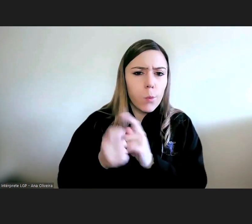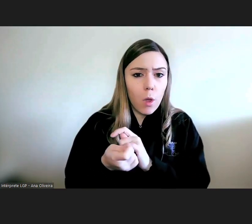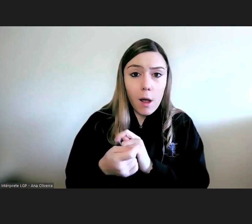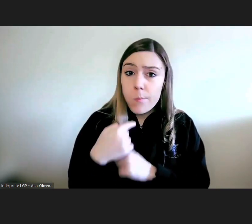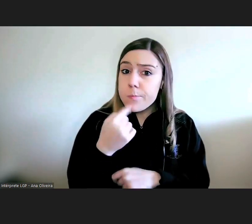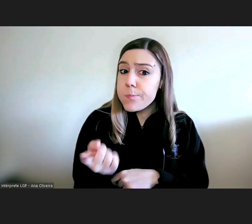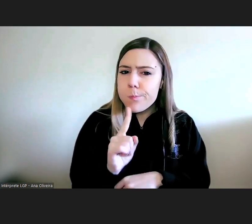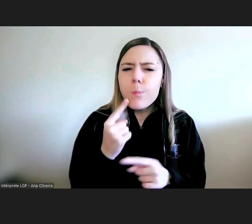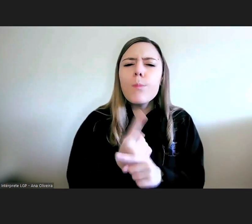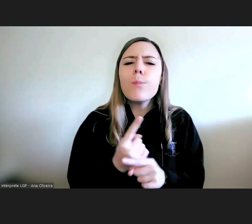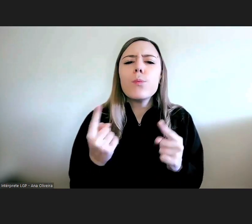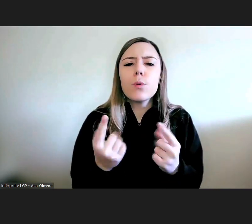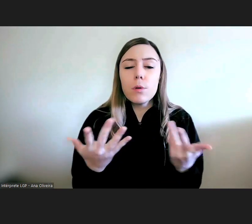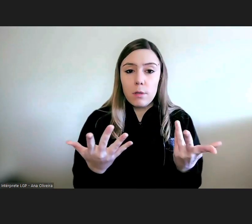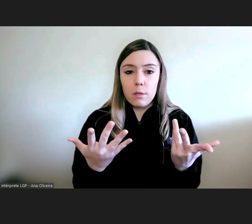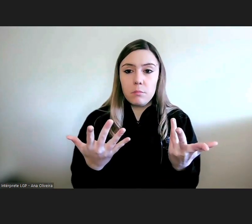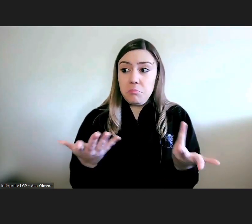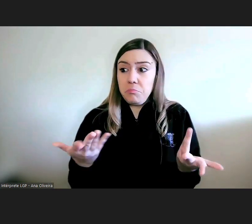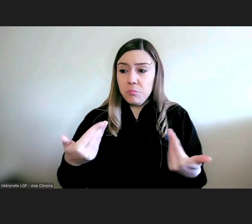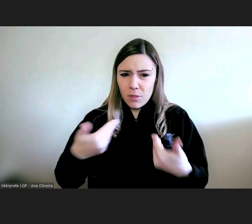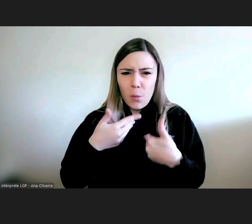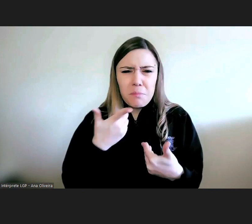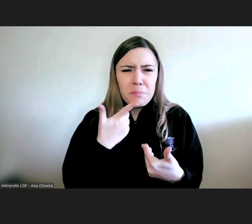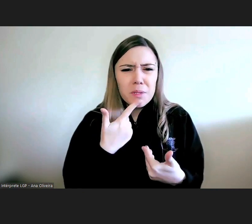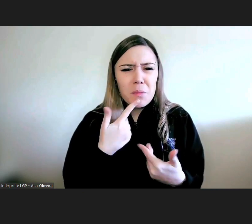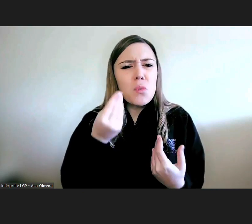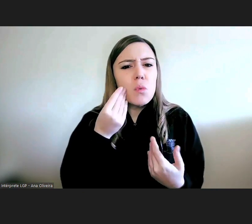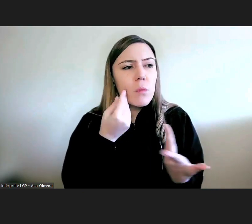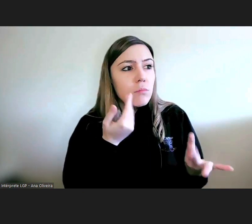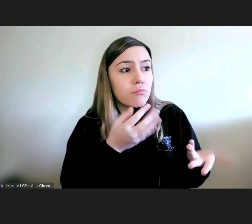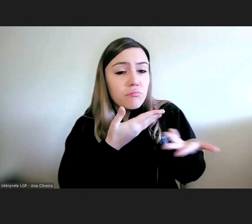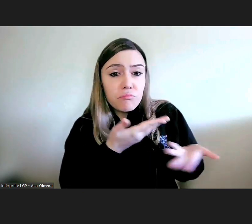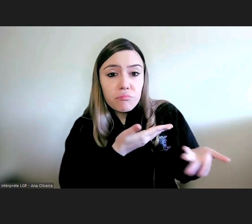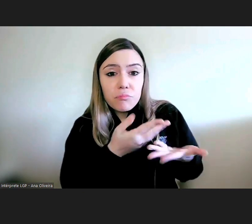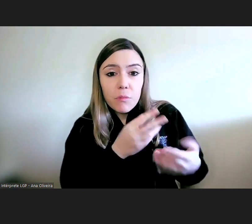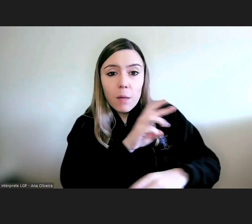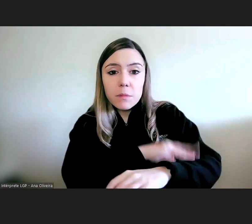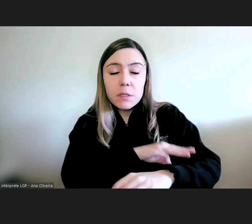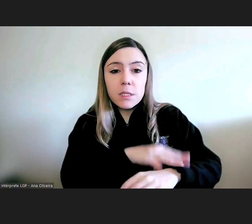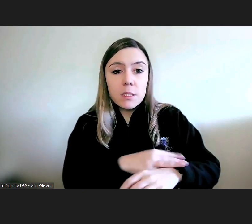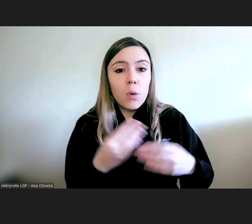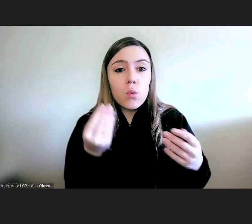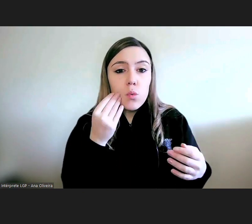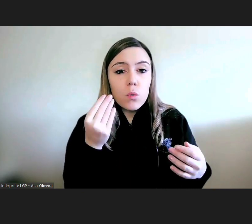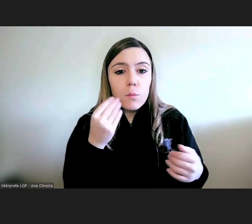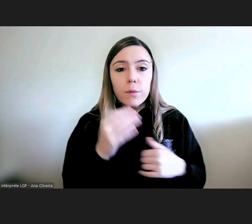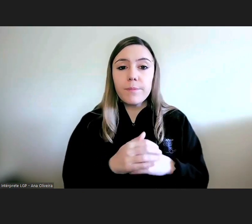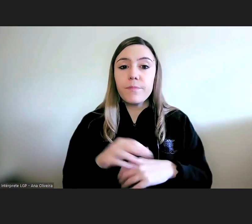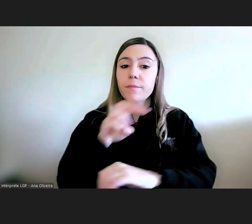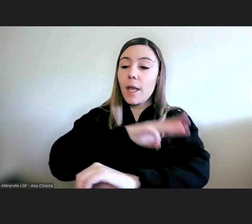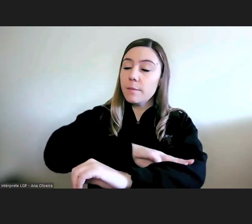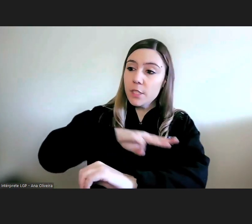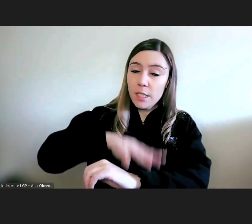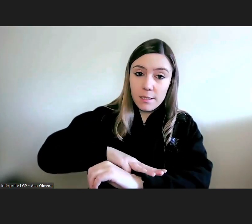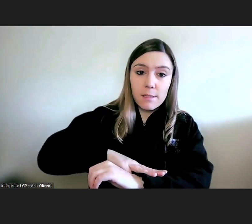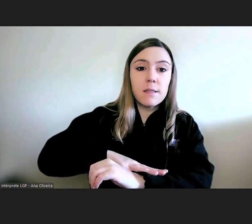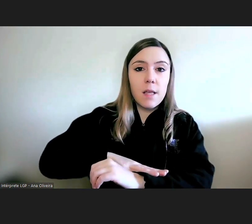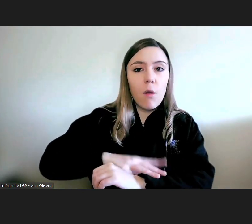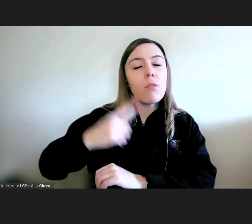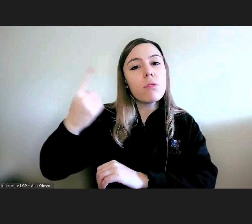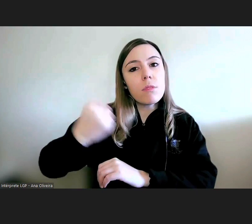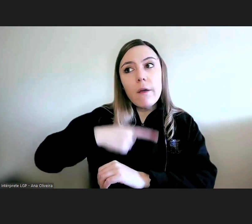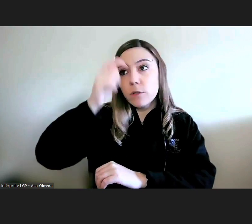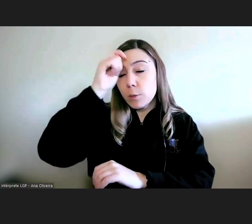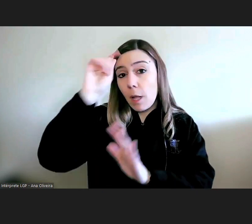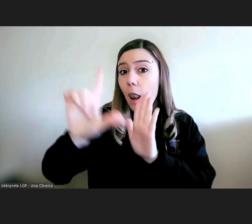em que medida é que isto nos ajuda a perceber a articulação com a administração a administração deve agir de acordo com a lei está